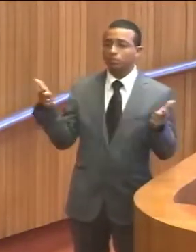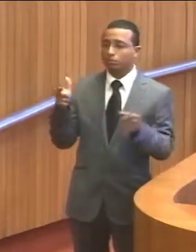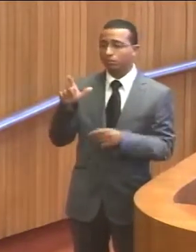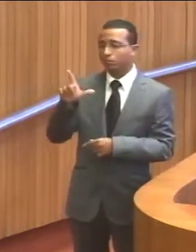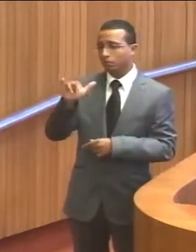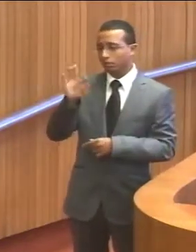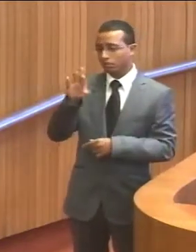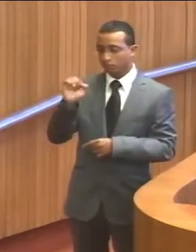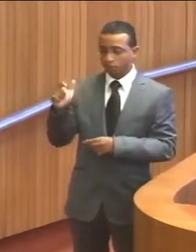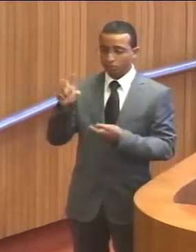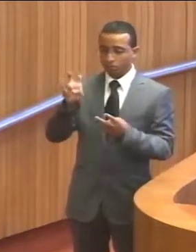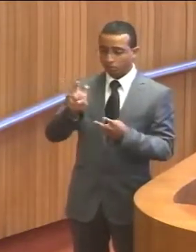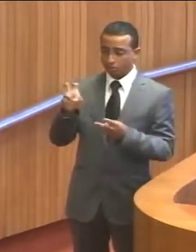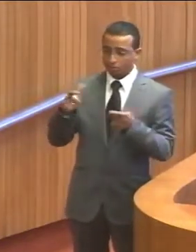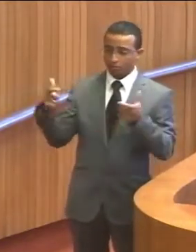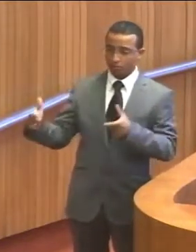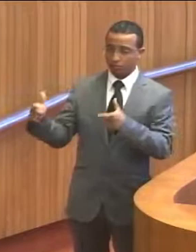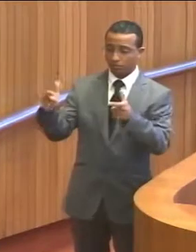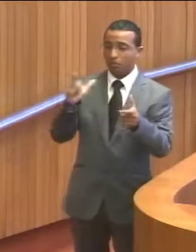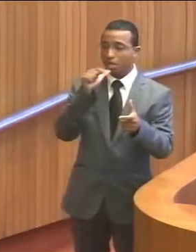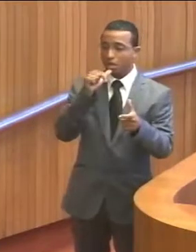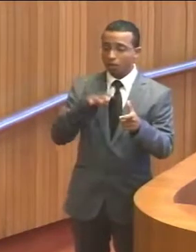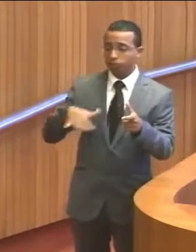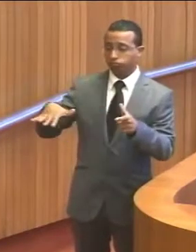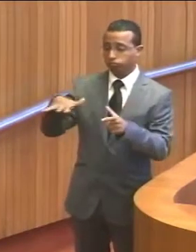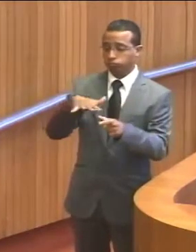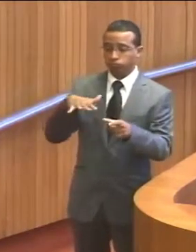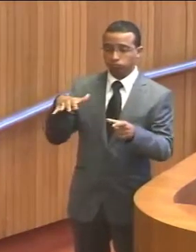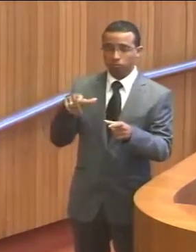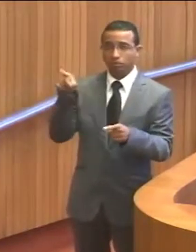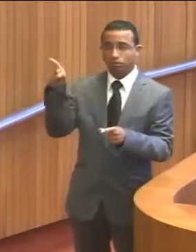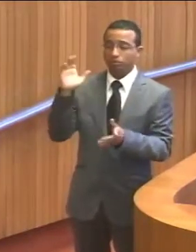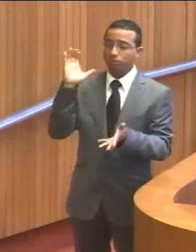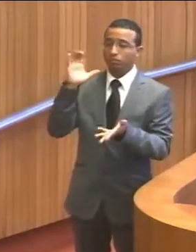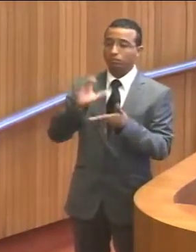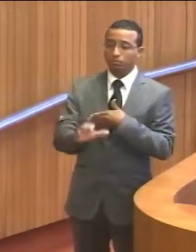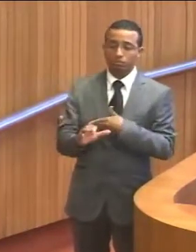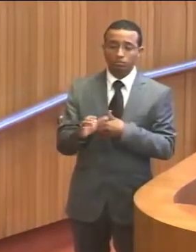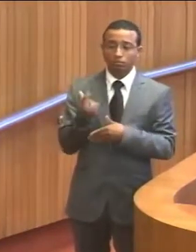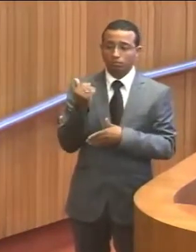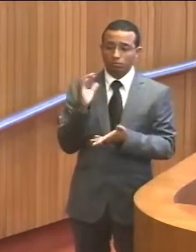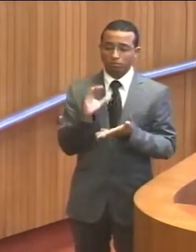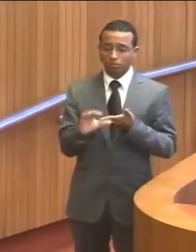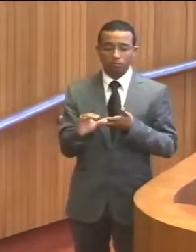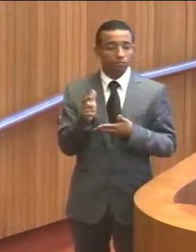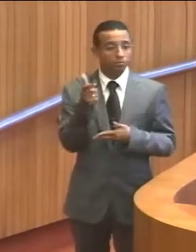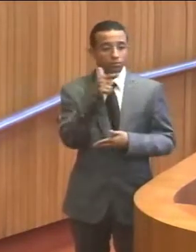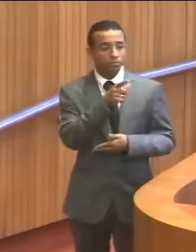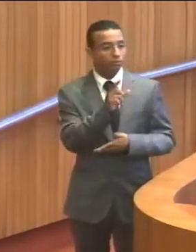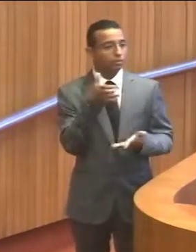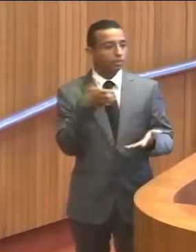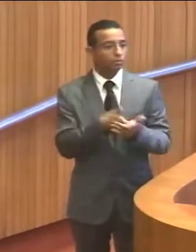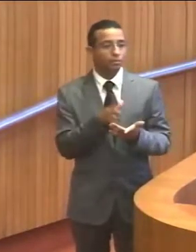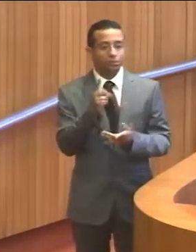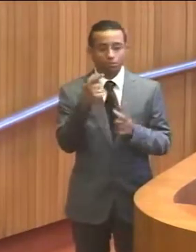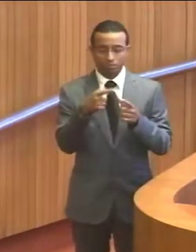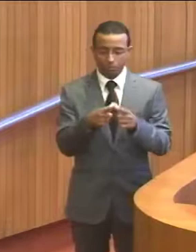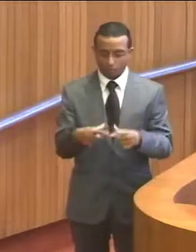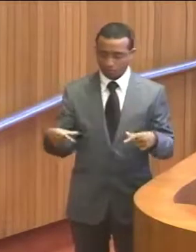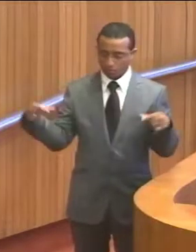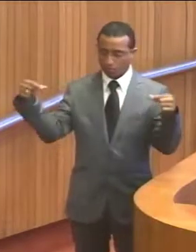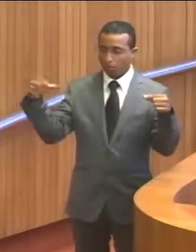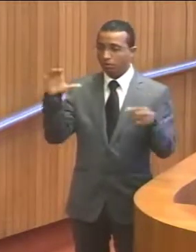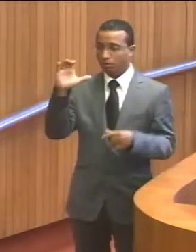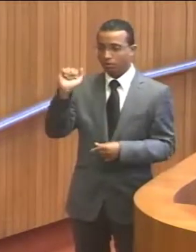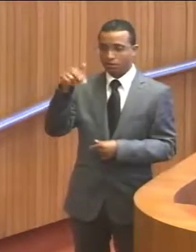cinco bacias hidrográficas. O orçamento do Estado colocou uma verba lá que não dava para comprar nenhuma canoa no